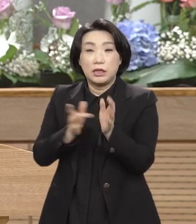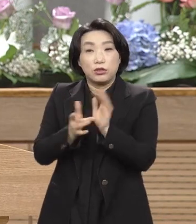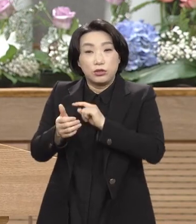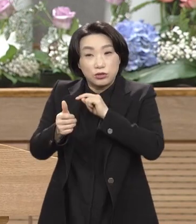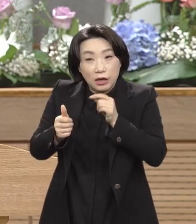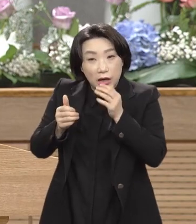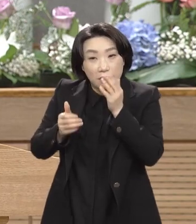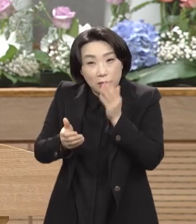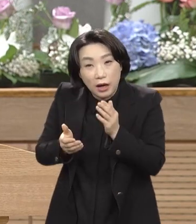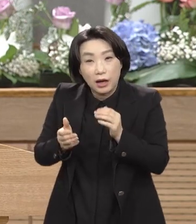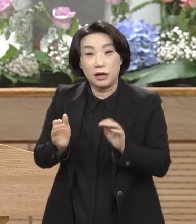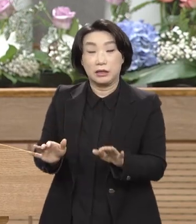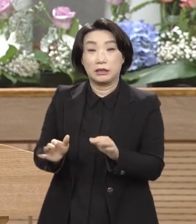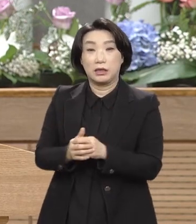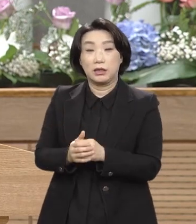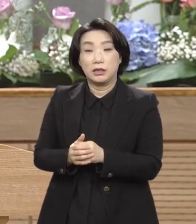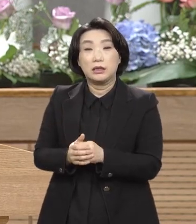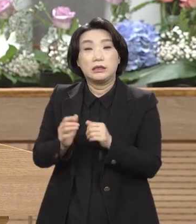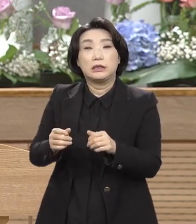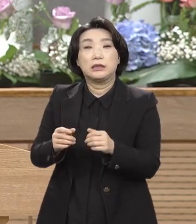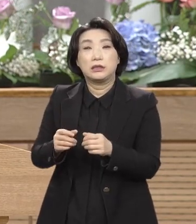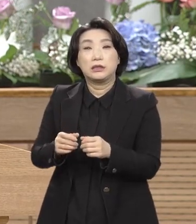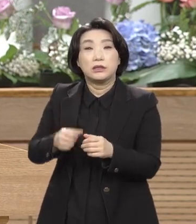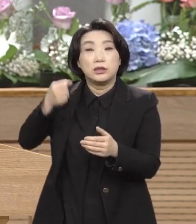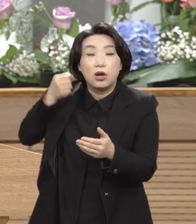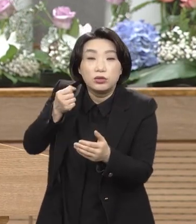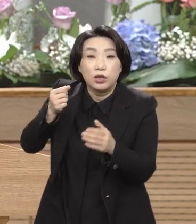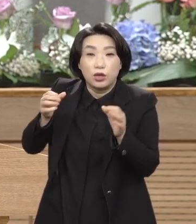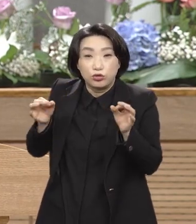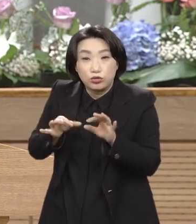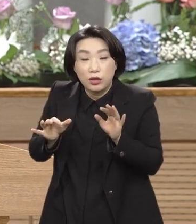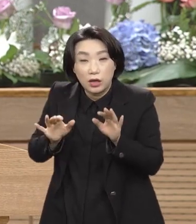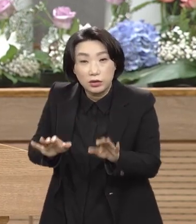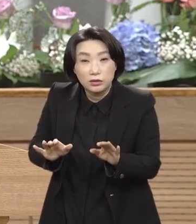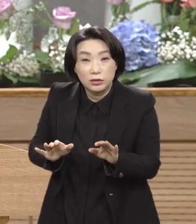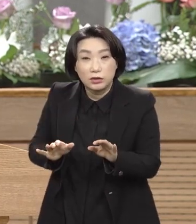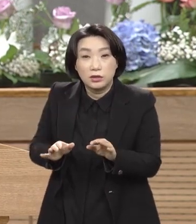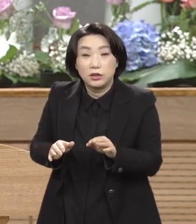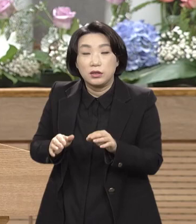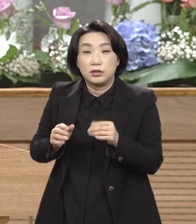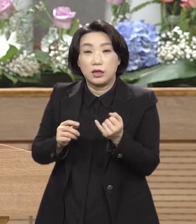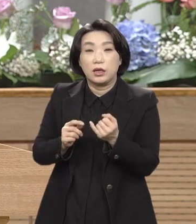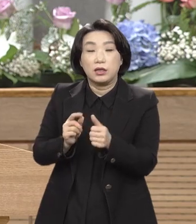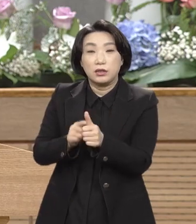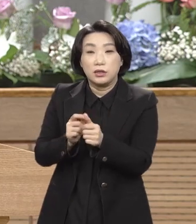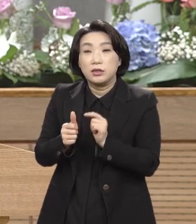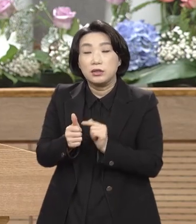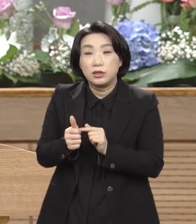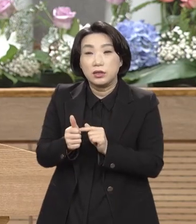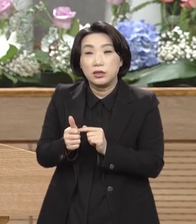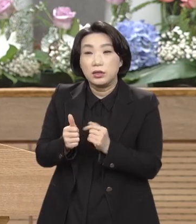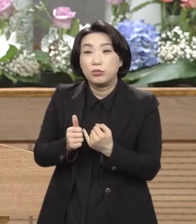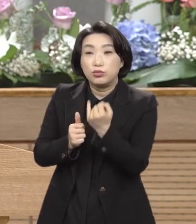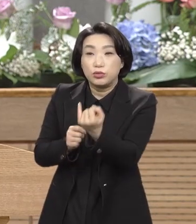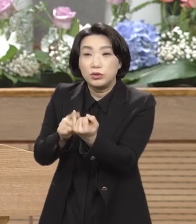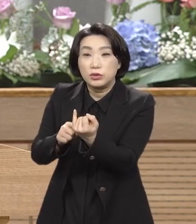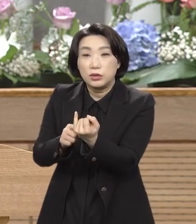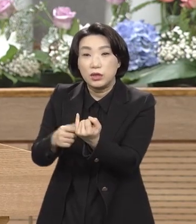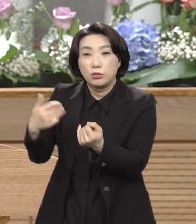말하느냐 물어보는 이 이름 판독에서 빌라도 부인이 빌라도에게 웬만하면